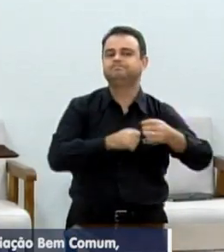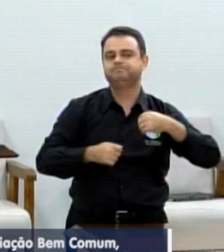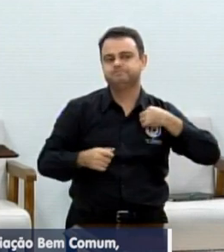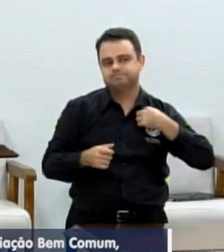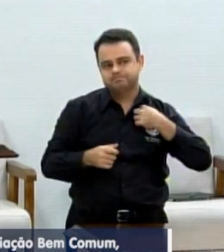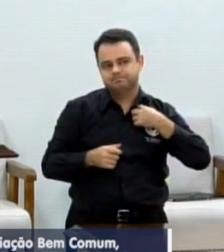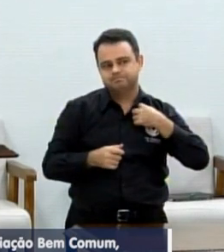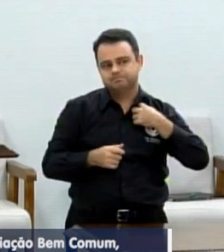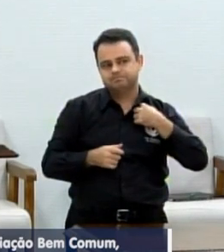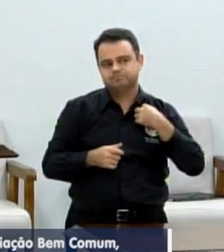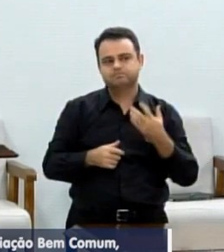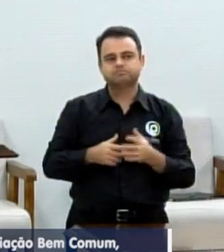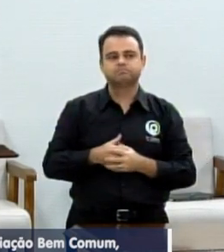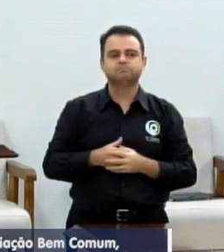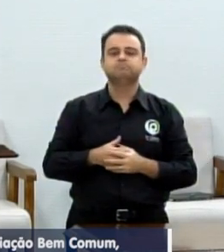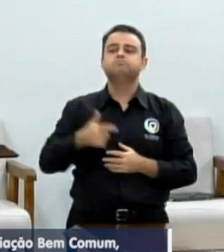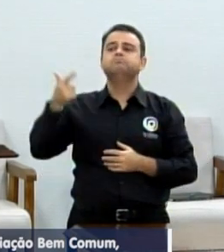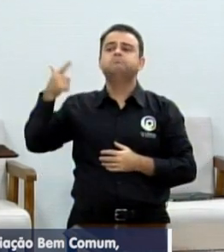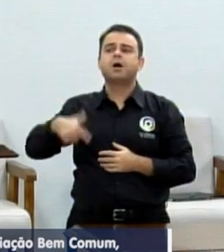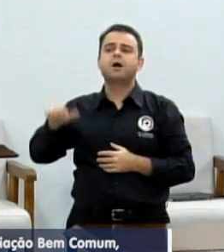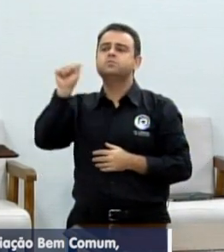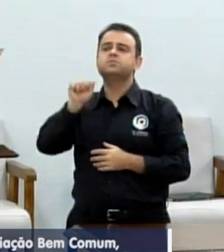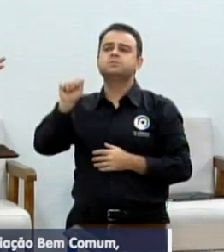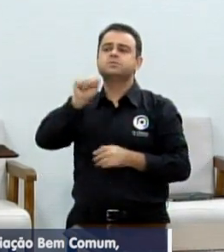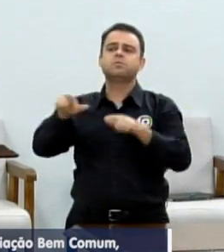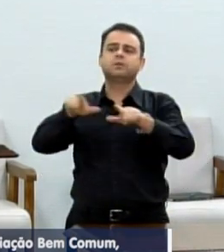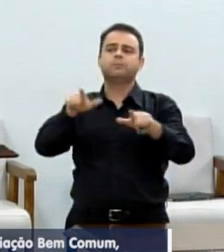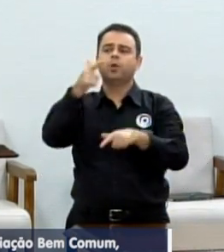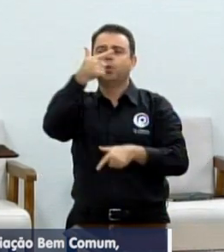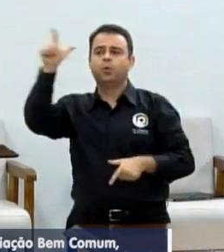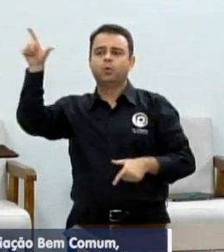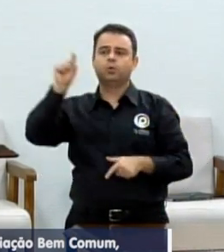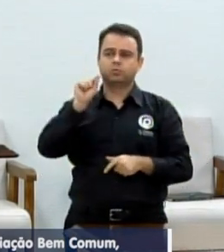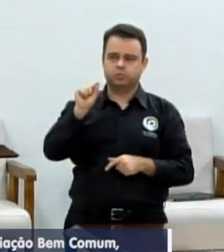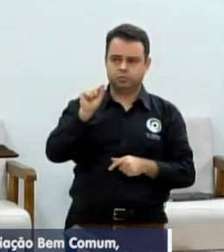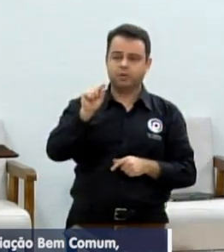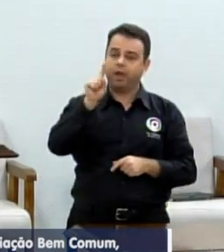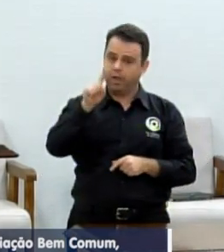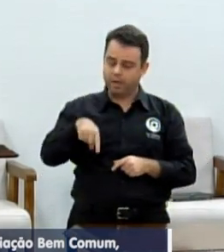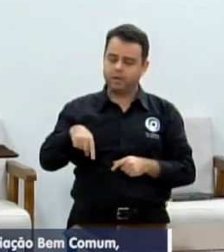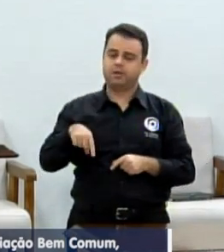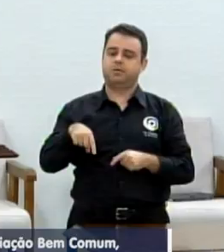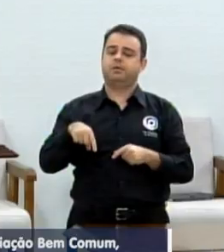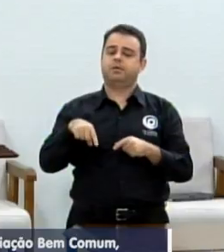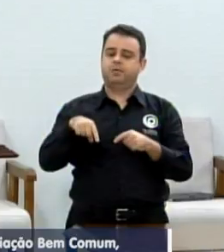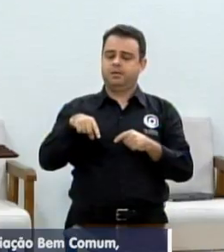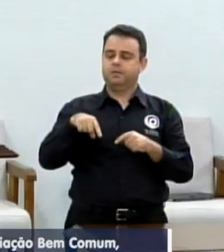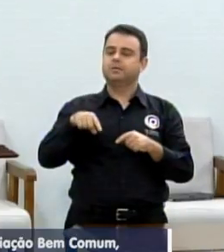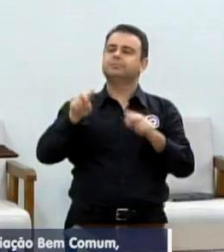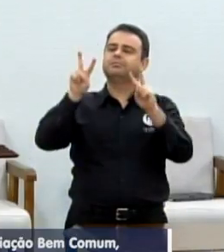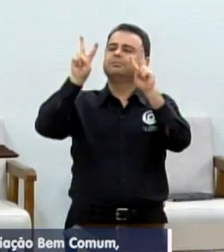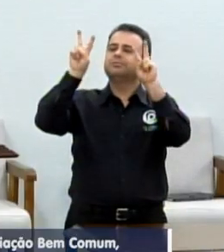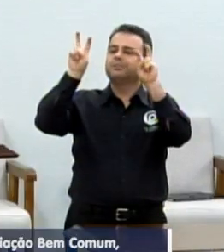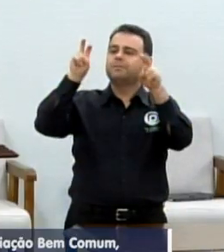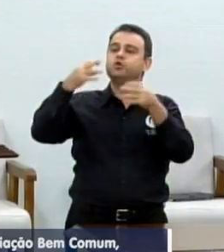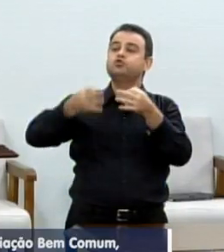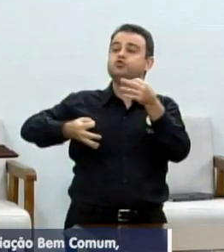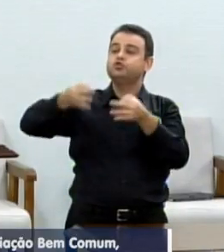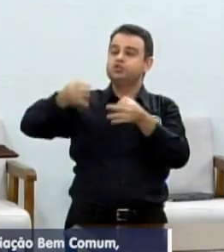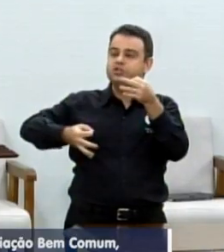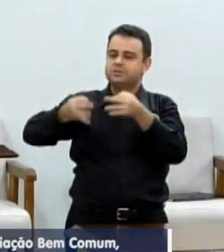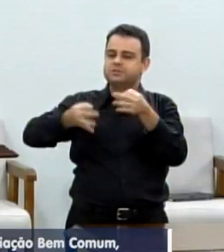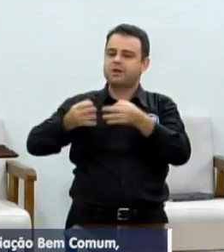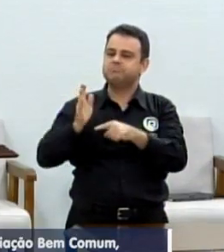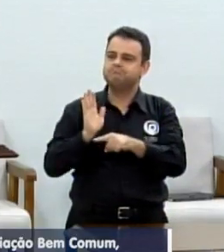os trabalhos da associação também, dentro da justiça restaurativa, foi visto a necessidade